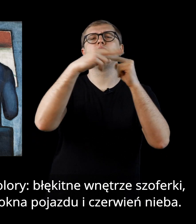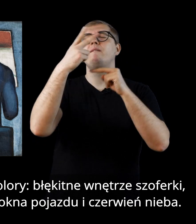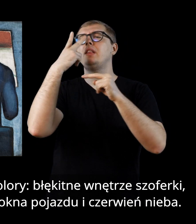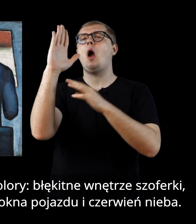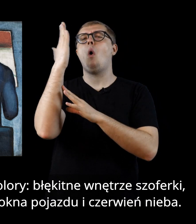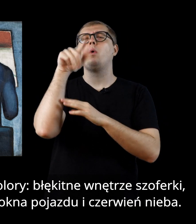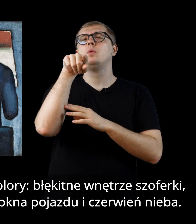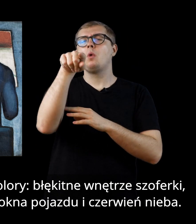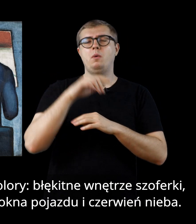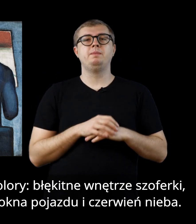czerwień nieba.